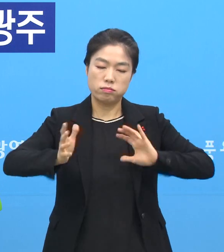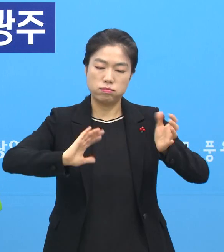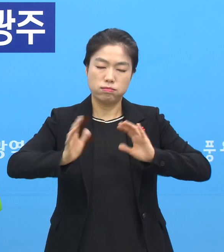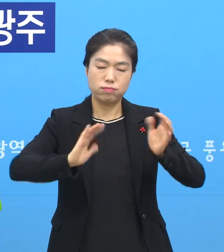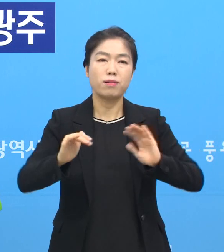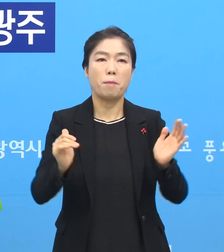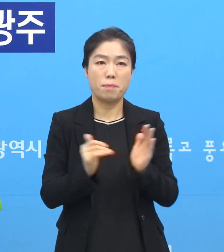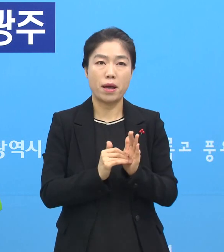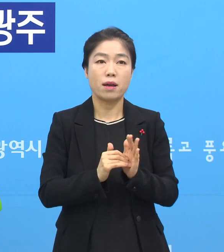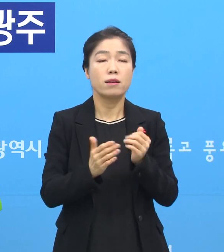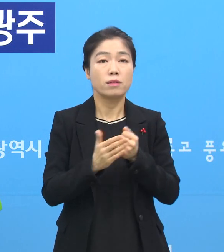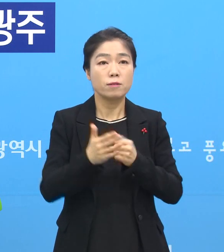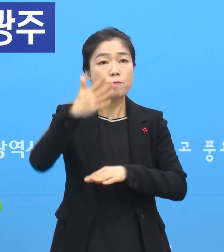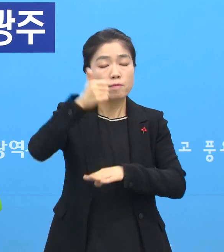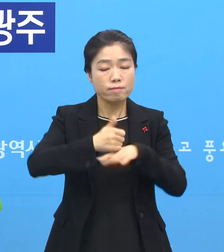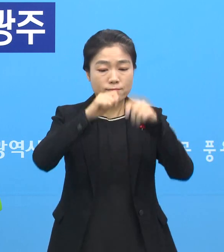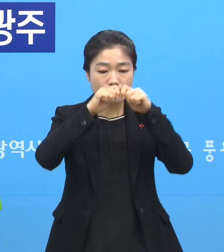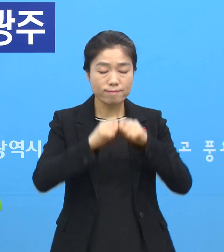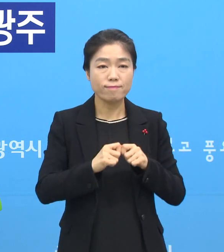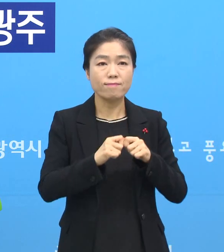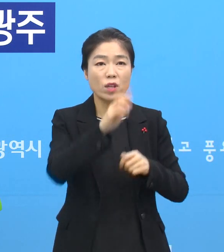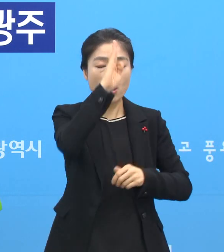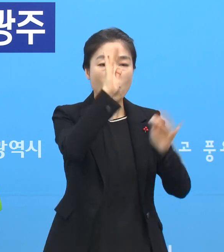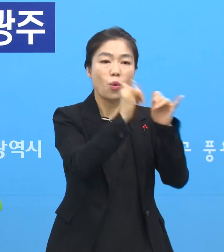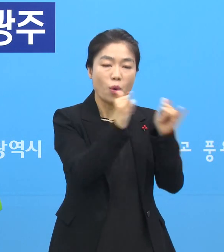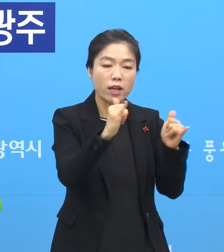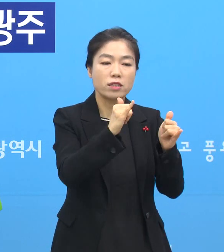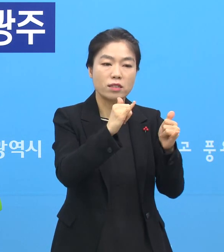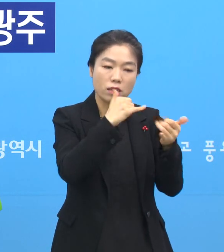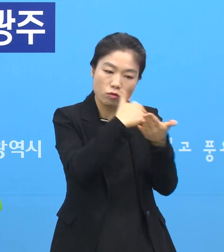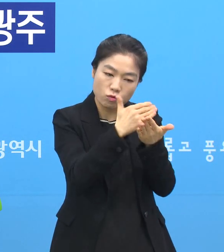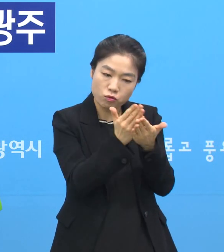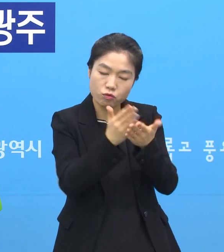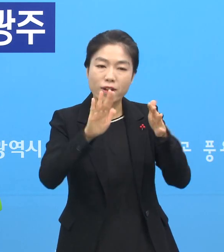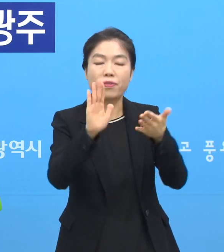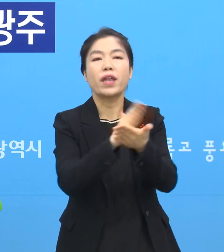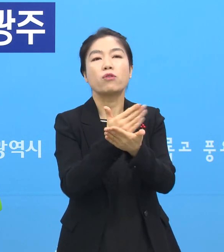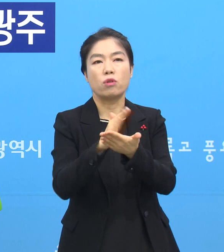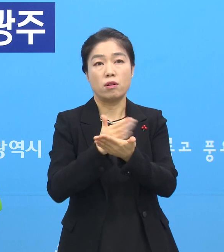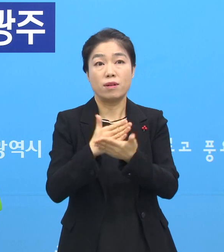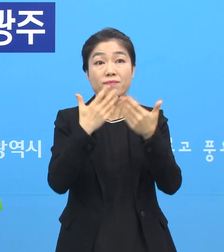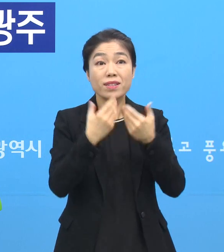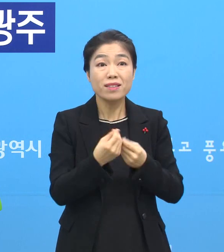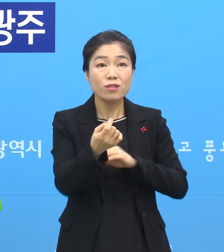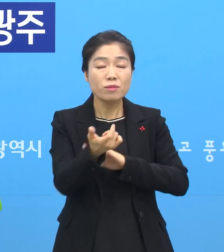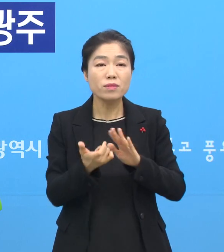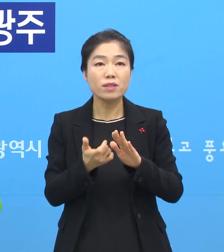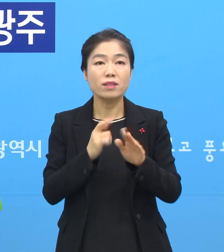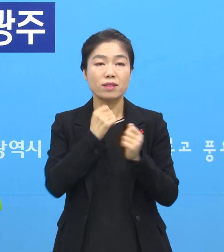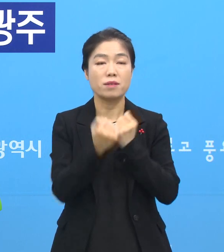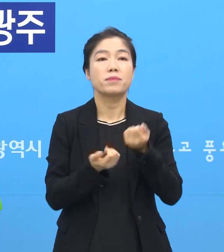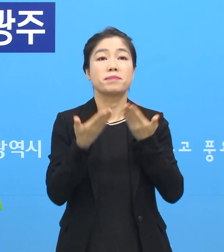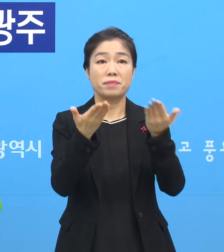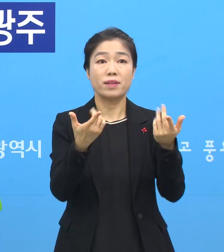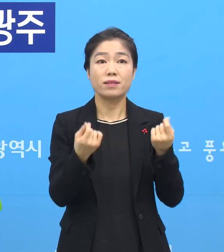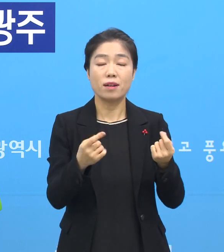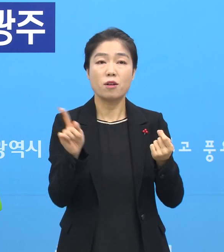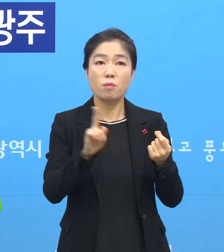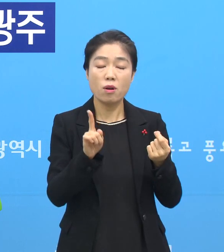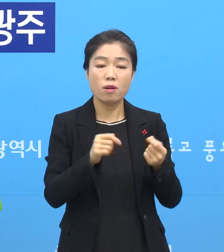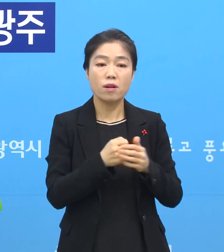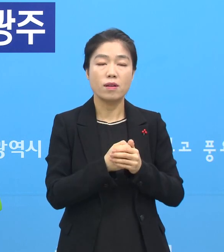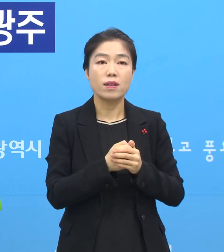했습니다. 그래서 세부적으로는 환자로 유형을 구분합니다. 그래서 예를 들면 방금 제가 설명드린 것처럼